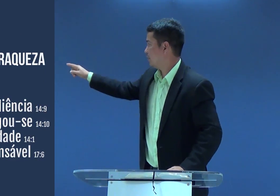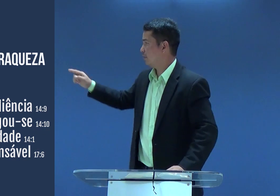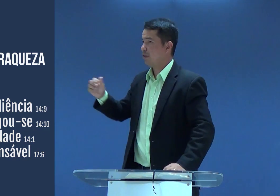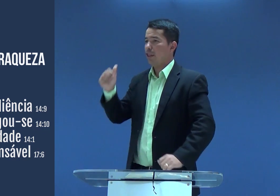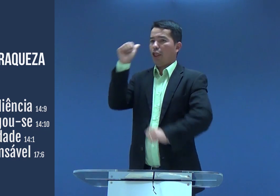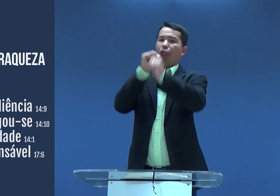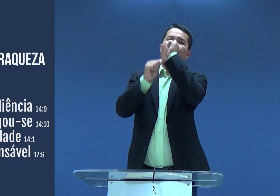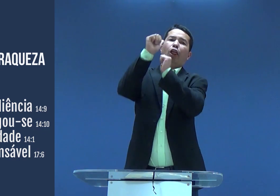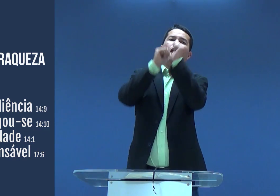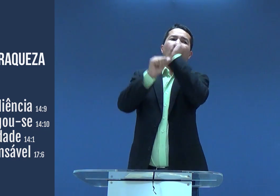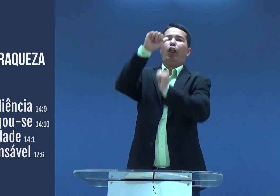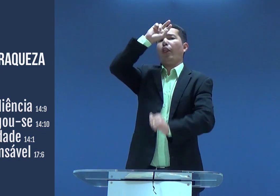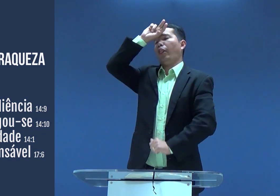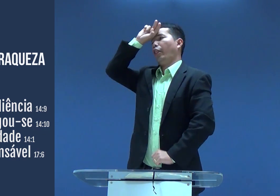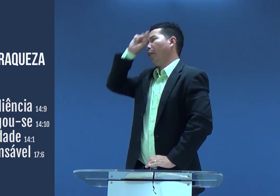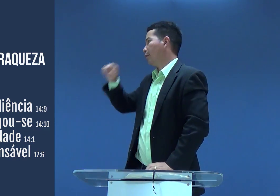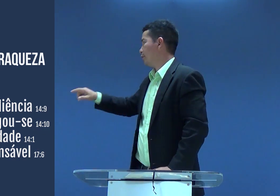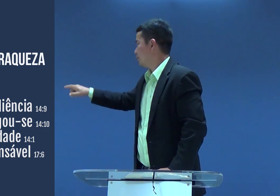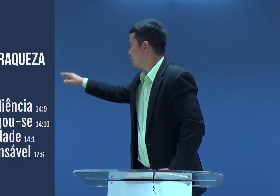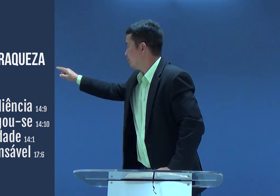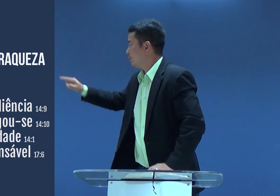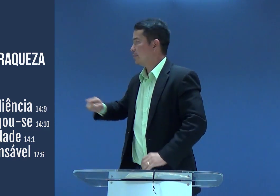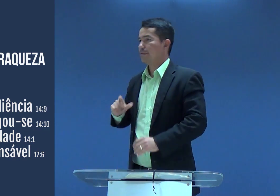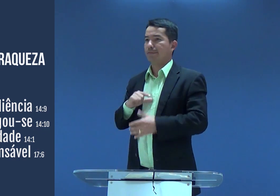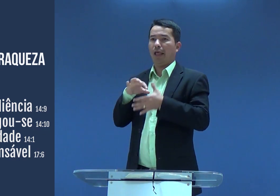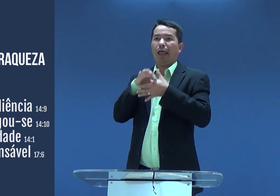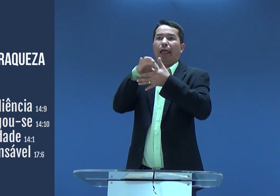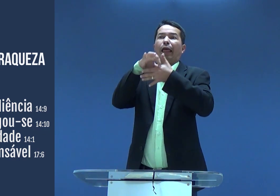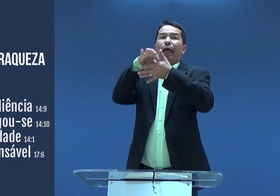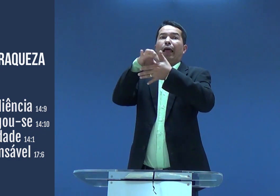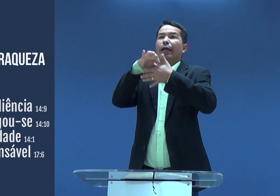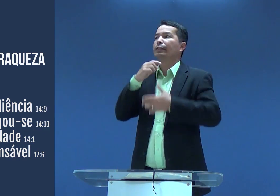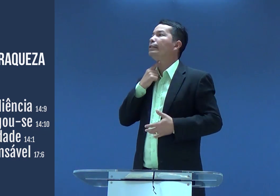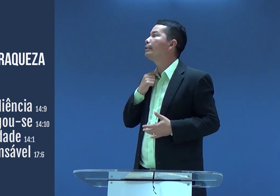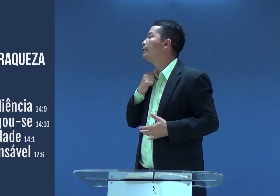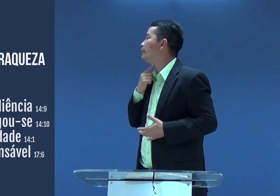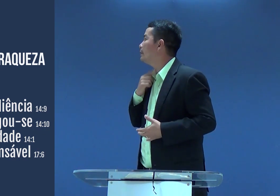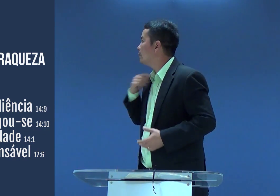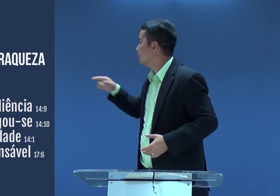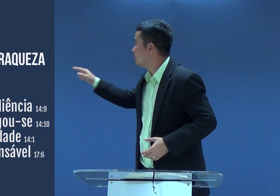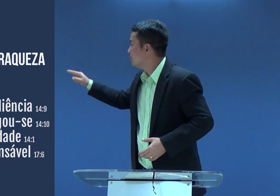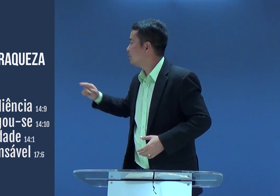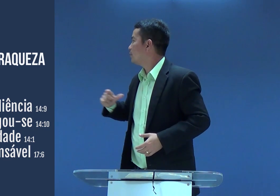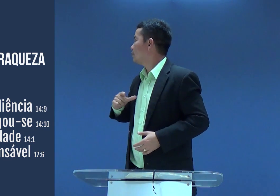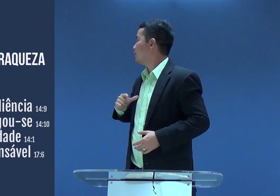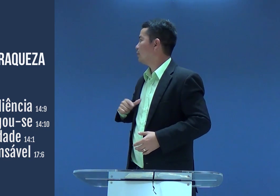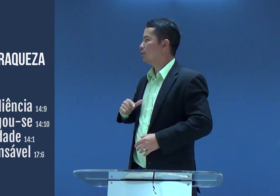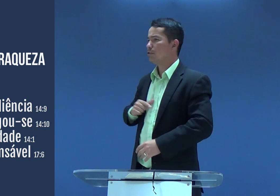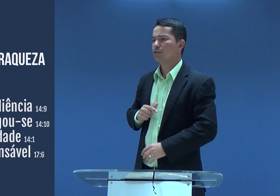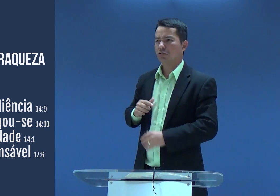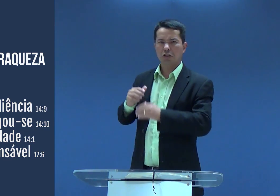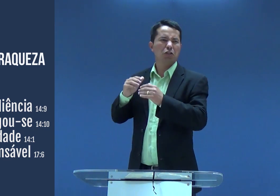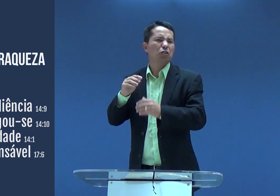ele não era obediente, ele sempre errou, ele era carnal, tinha desejos da carne, ele era